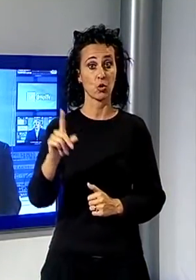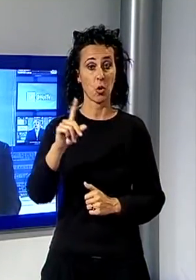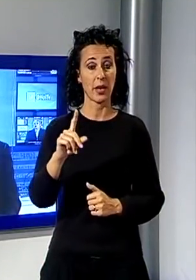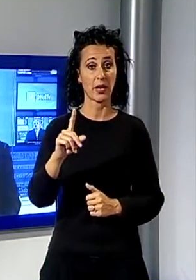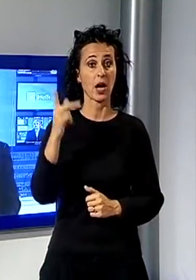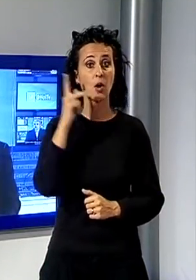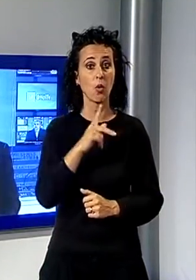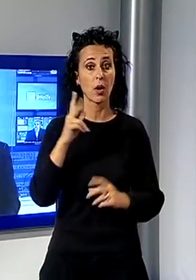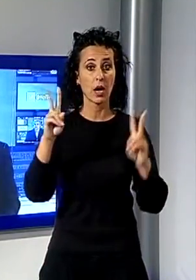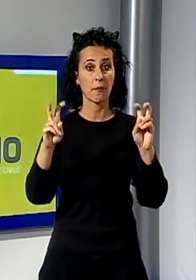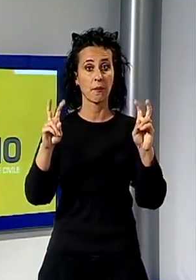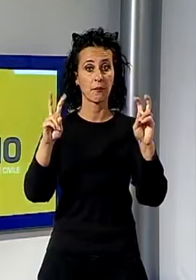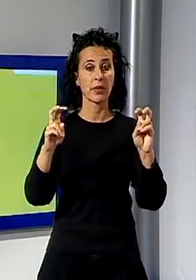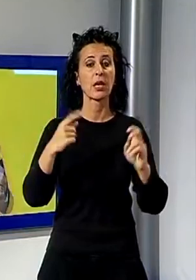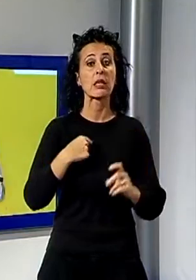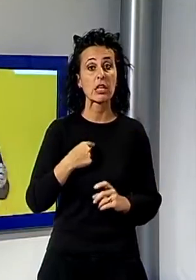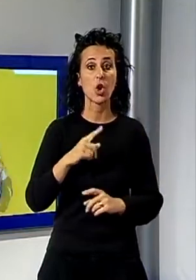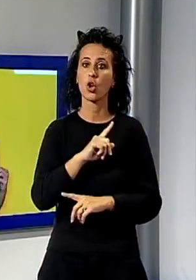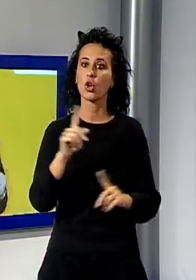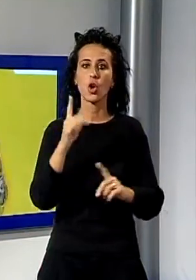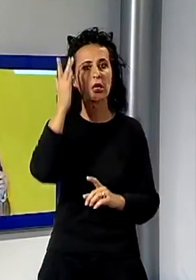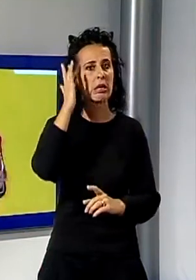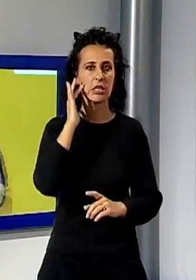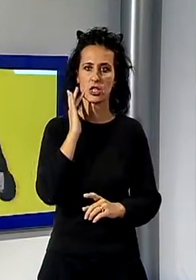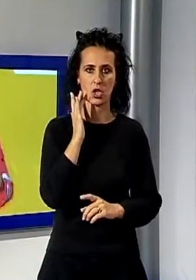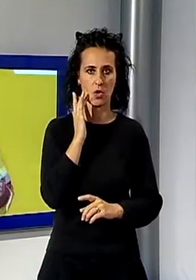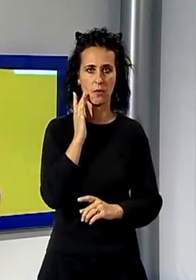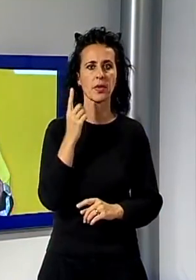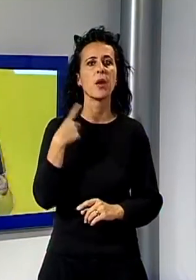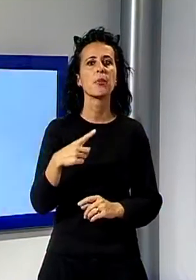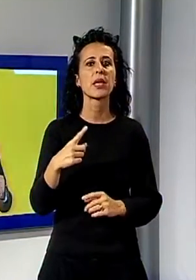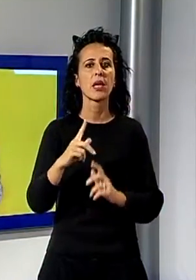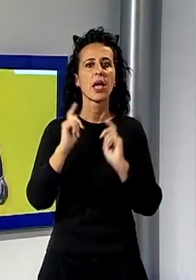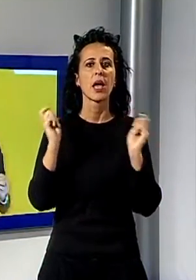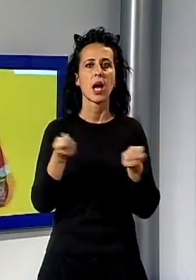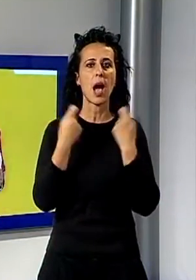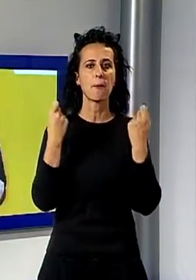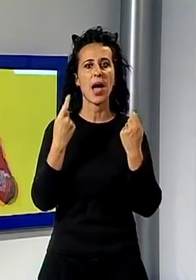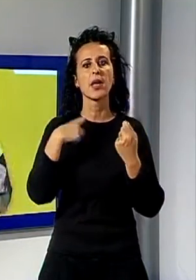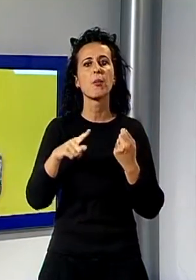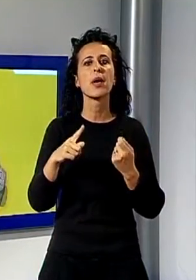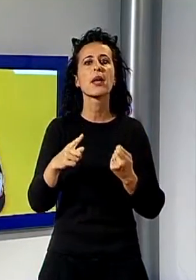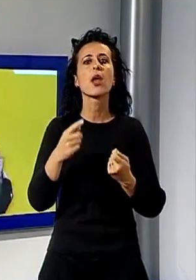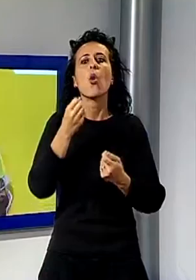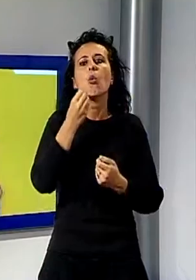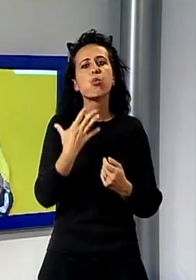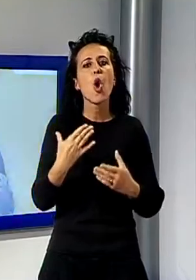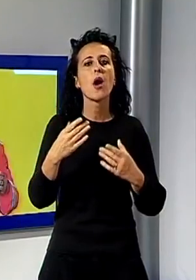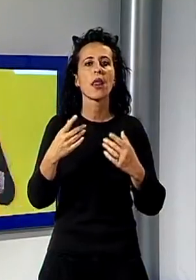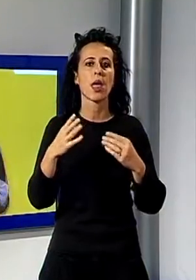rischio. Si chiama Io non rischio, la campagna nazionale per le buone pratiche di protezione civile in programma sabato